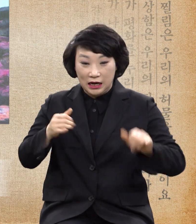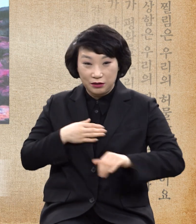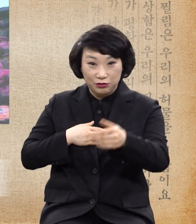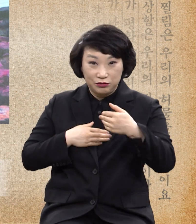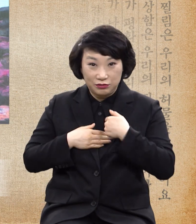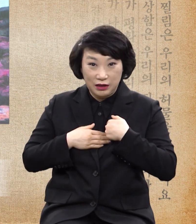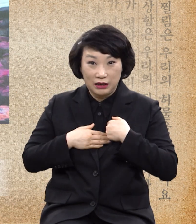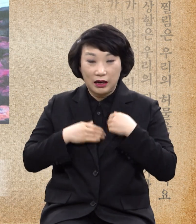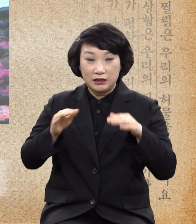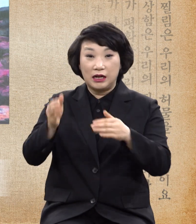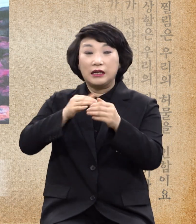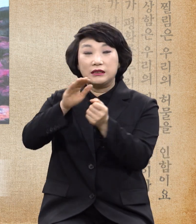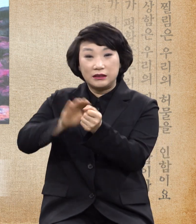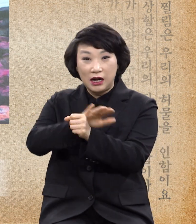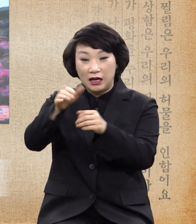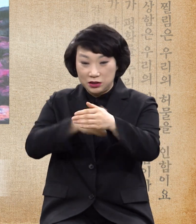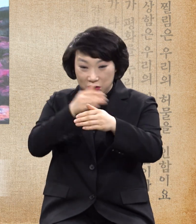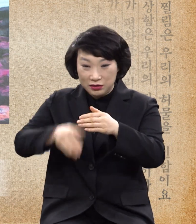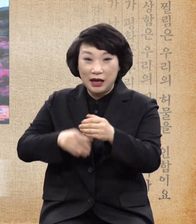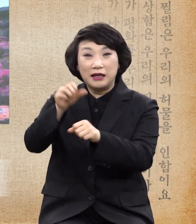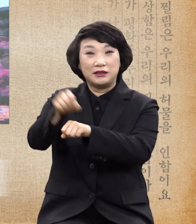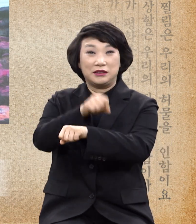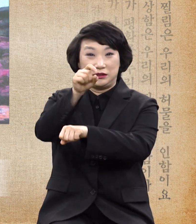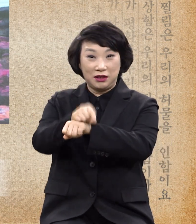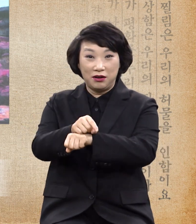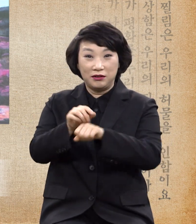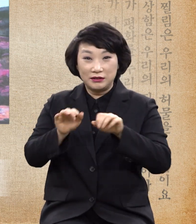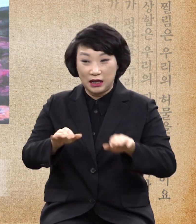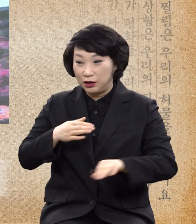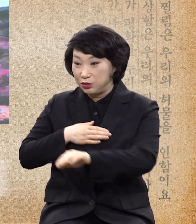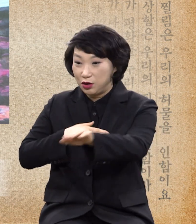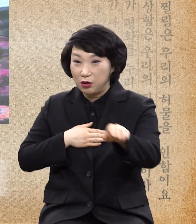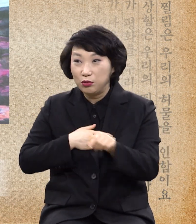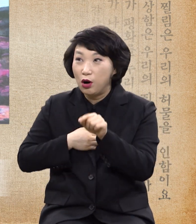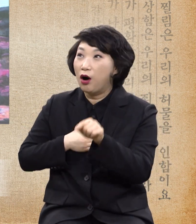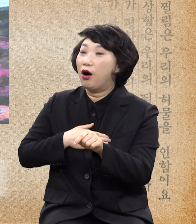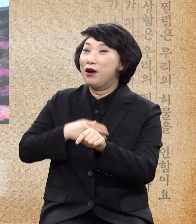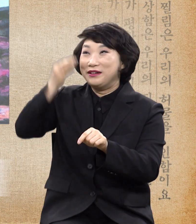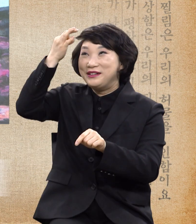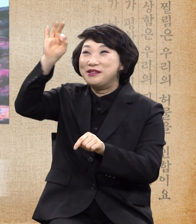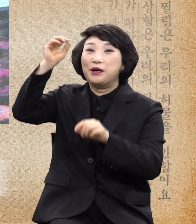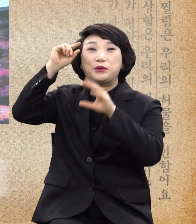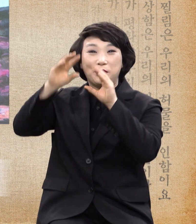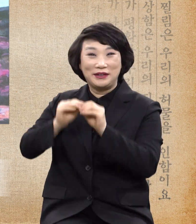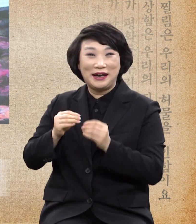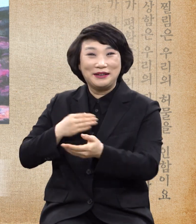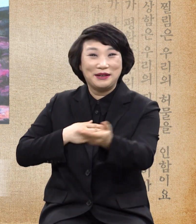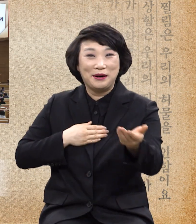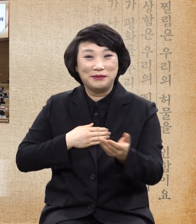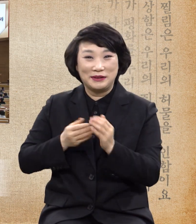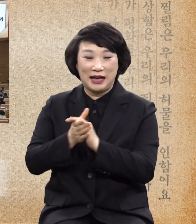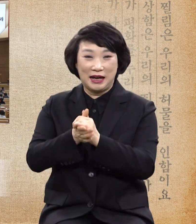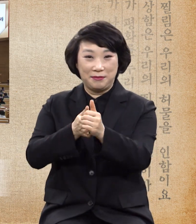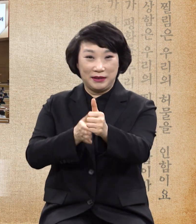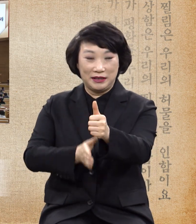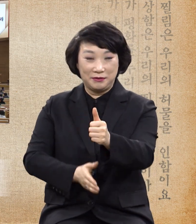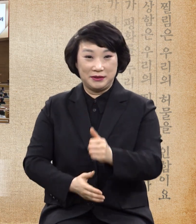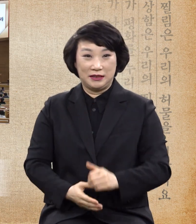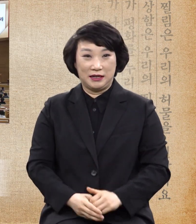절대적인 사랑의 특성임을 우리가 인정하시고 동의하시면 아멘하시다 이런